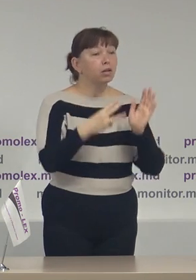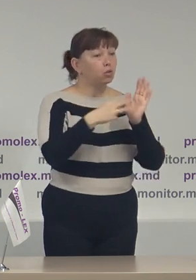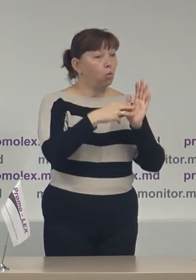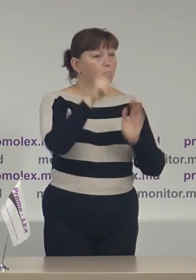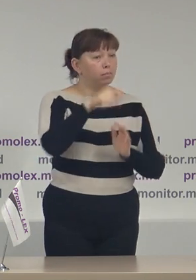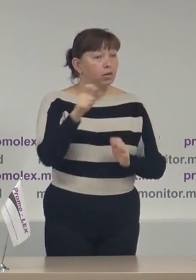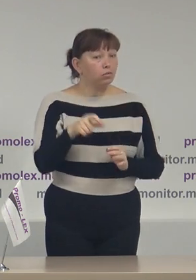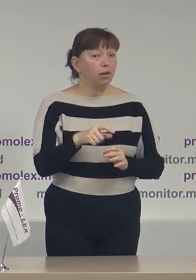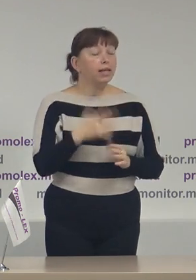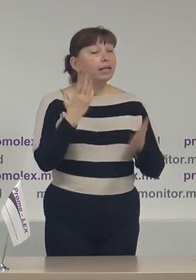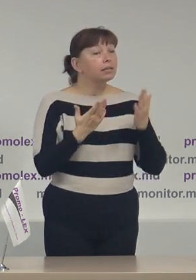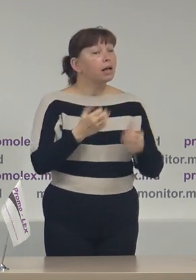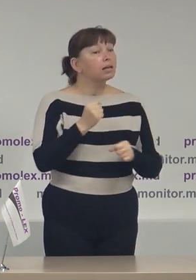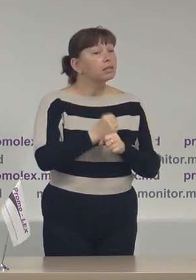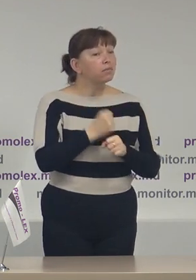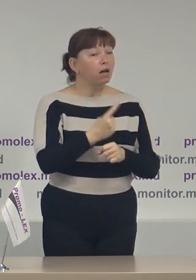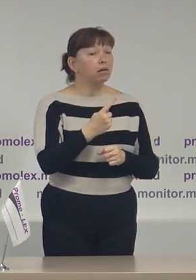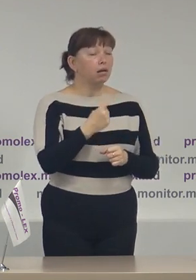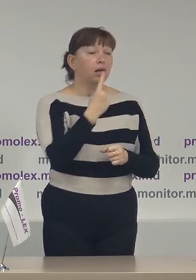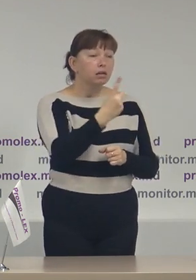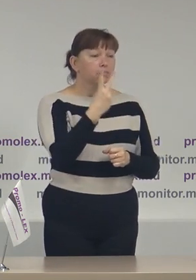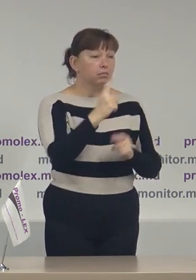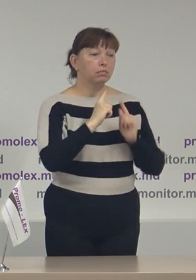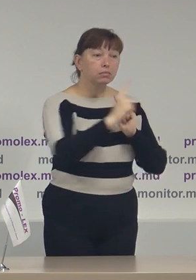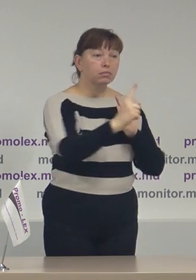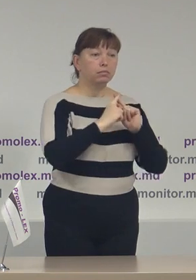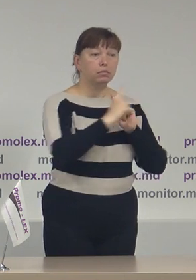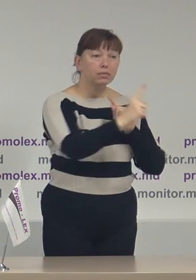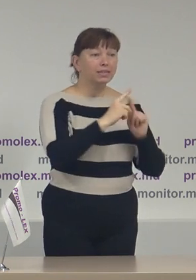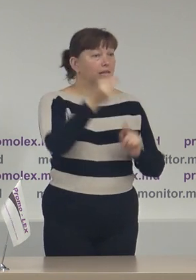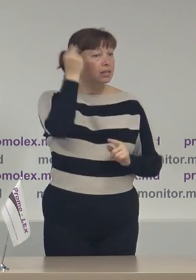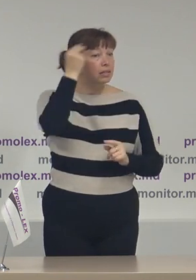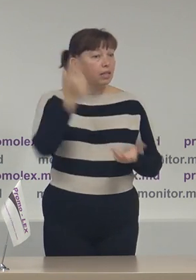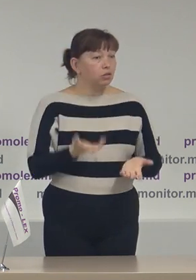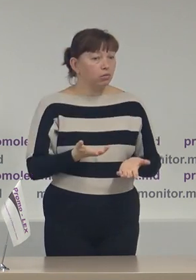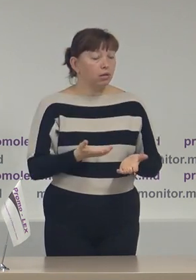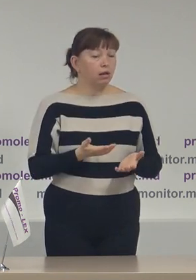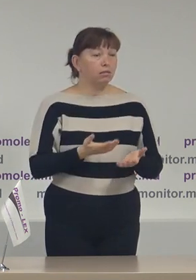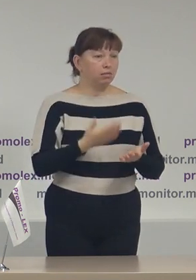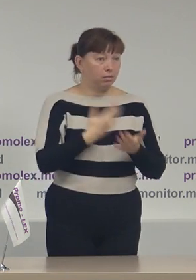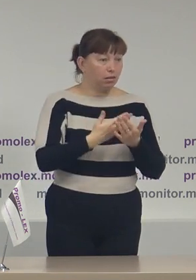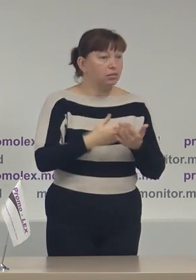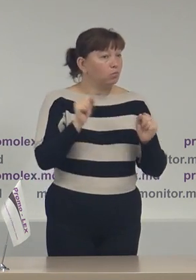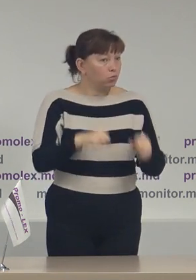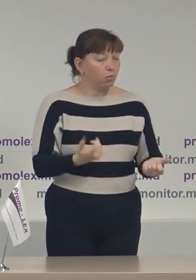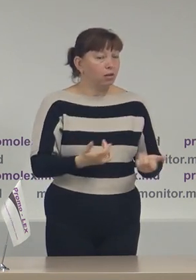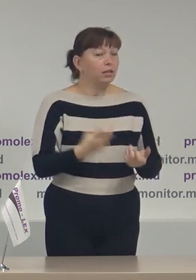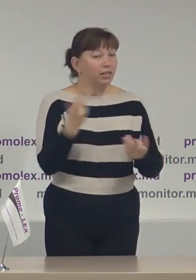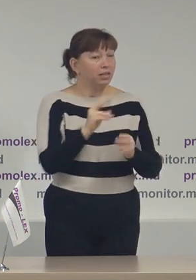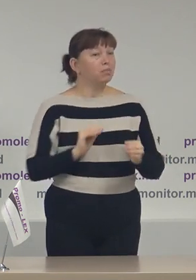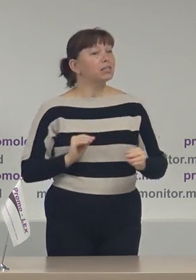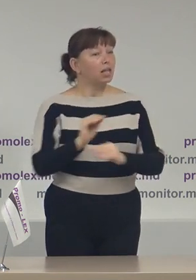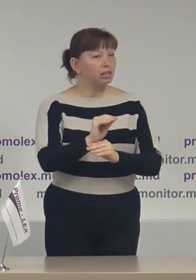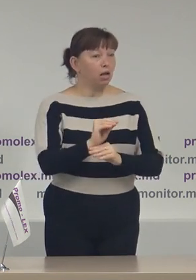persoane, dar dacă se fac câteva rute intenționat, adică se face transportarea